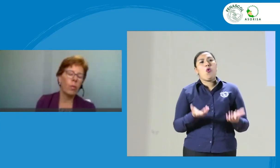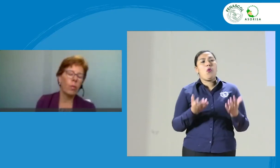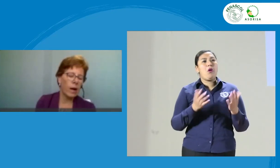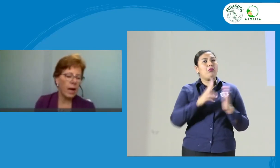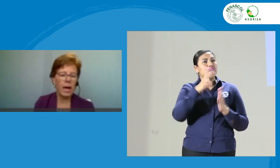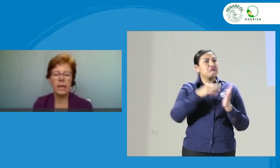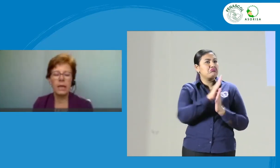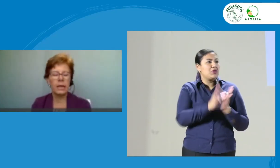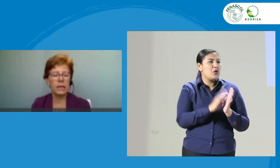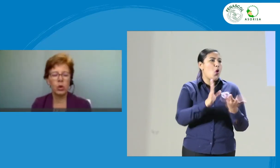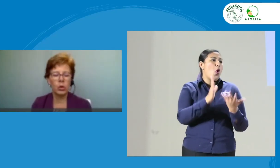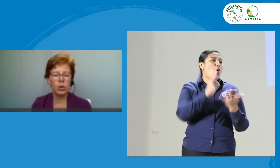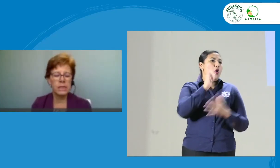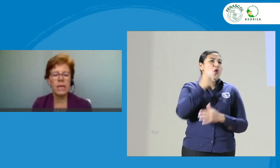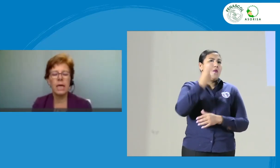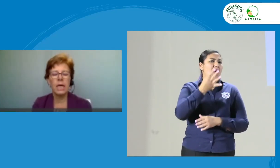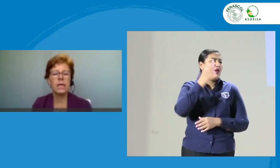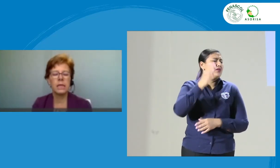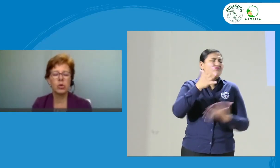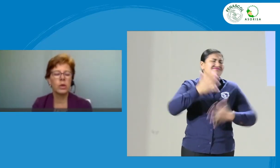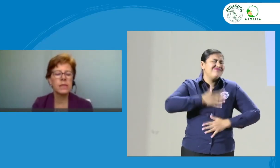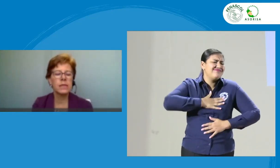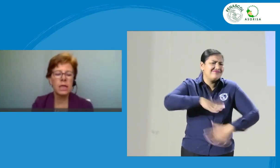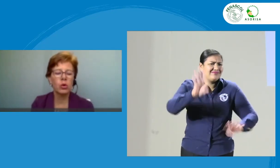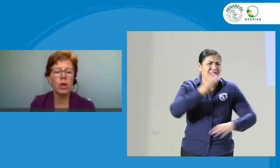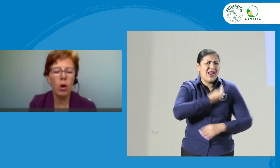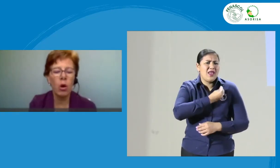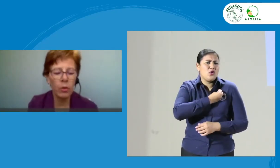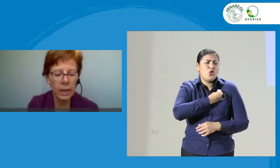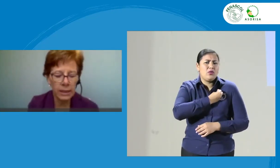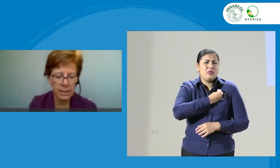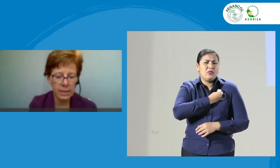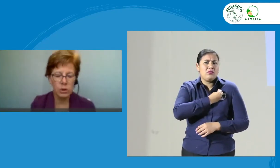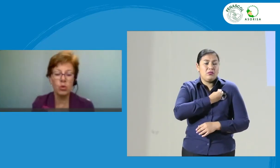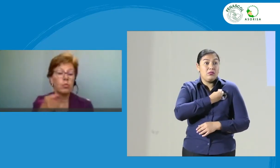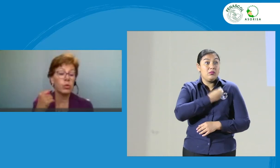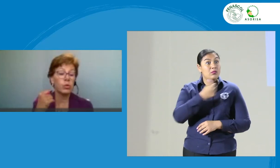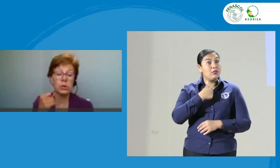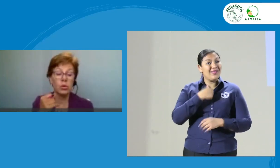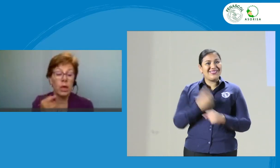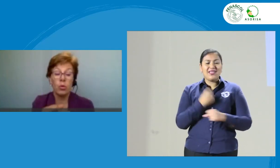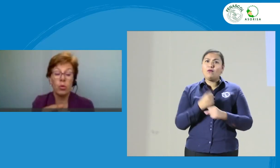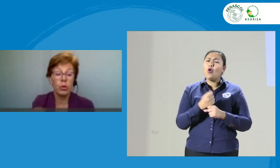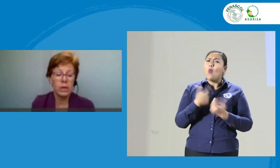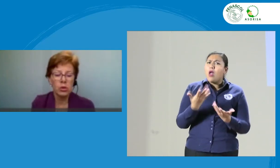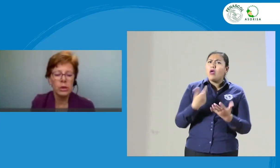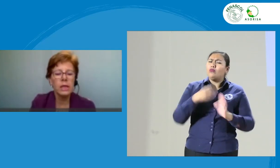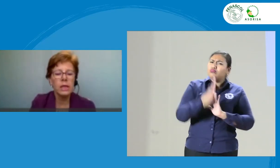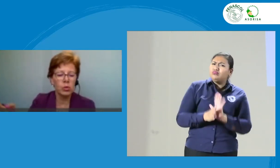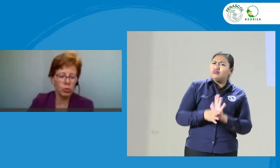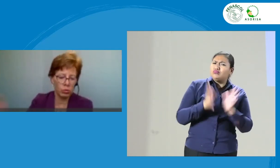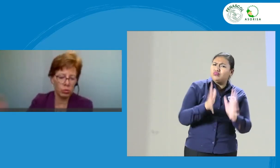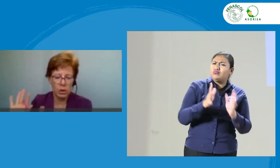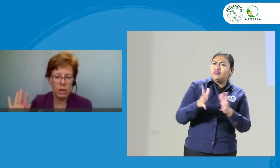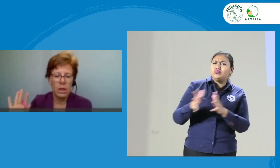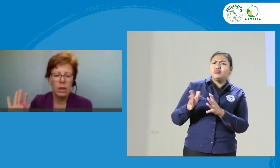testigo de Jehová, la religión que sea, y estoy haciendo trabajo de evangelización con la comunidad sorda, son uno.